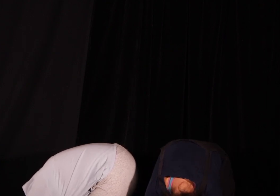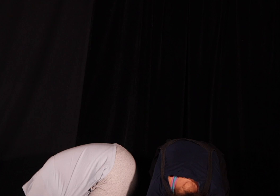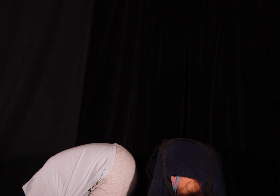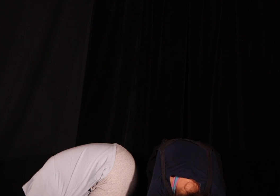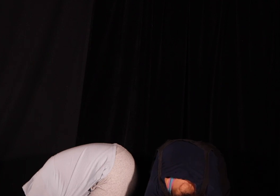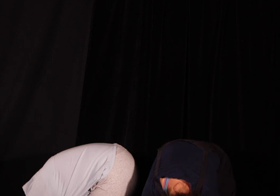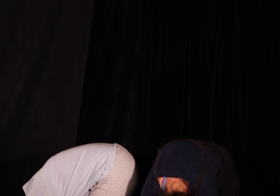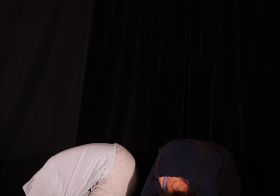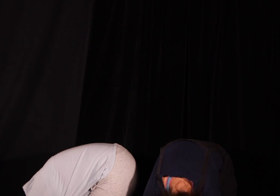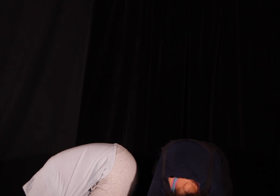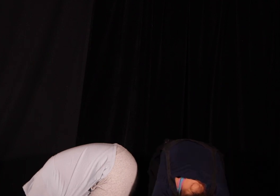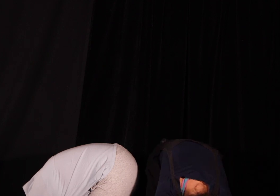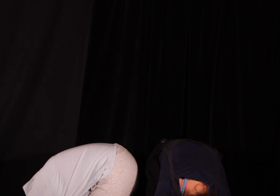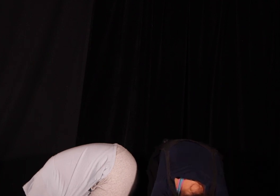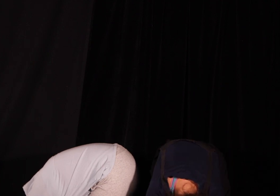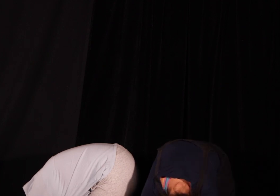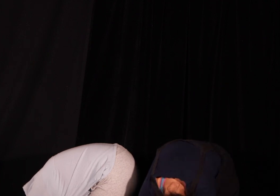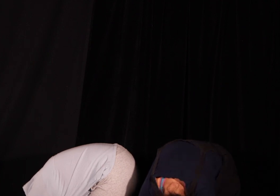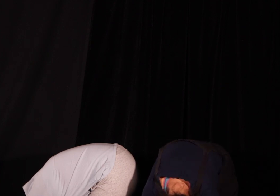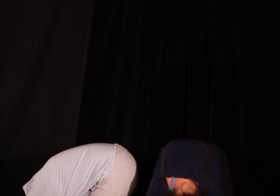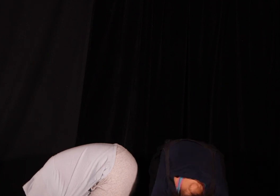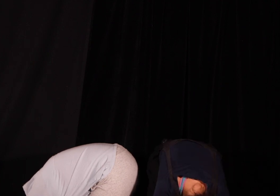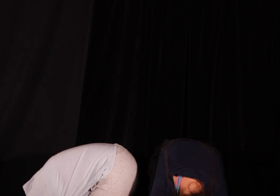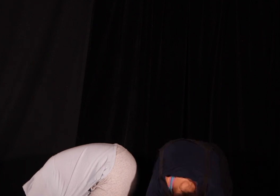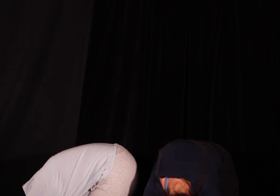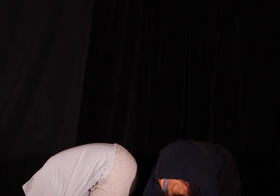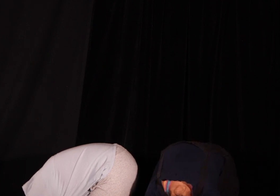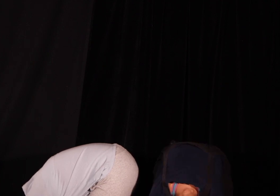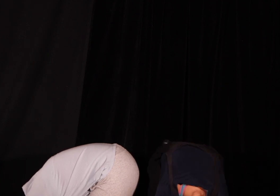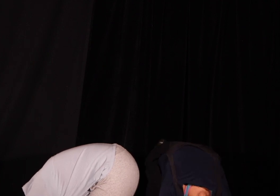będziemy mówić łaa takie bardzo żałosne łaa dobra